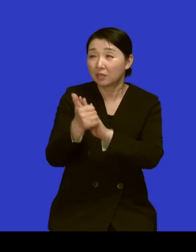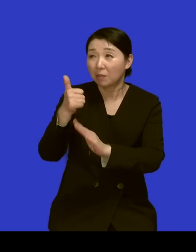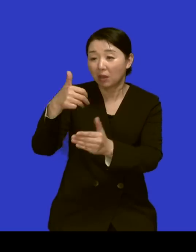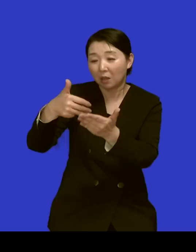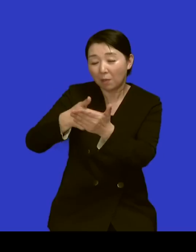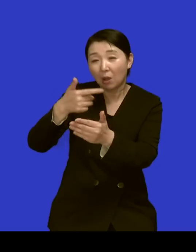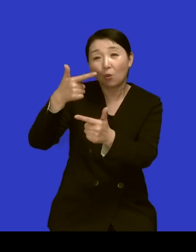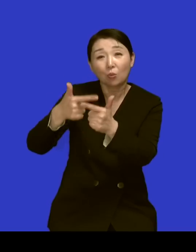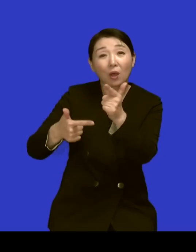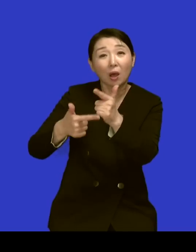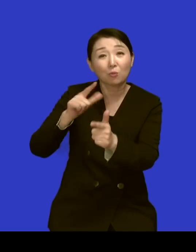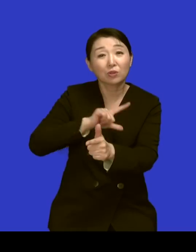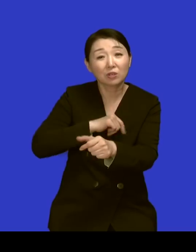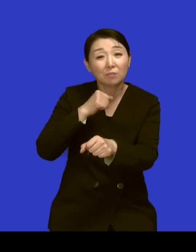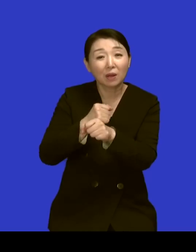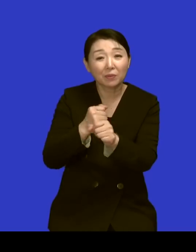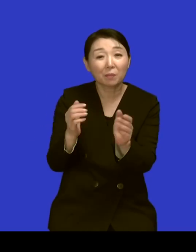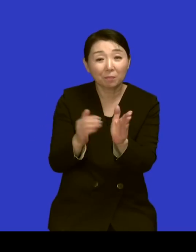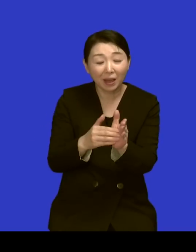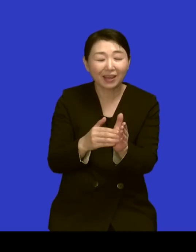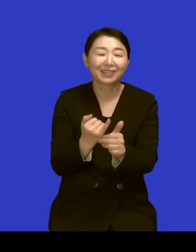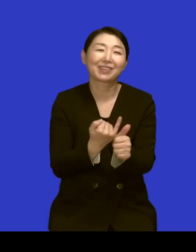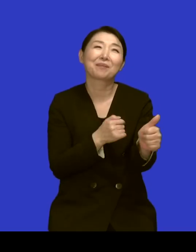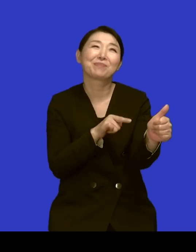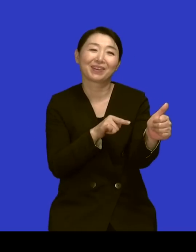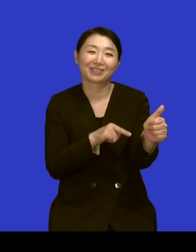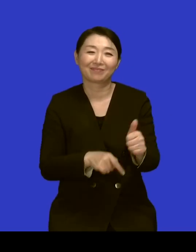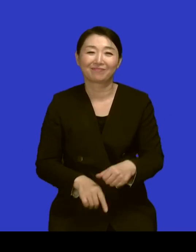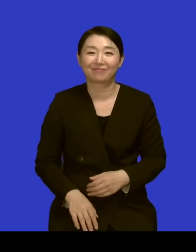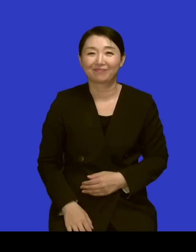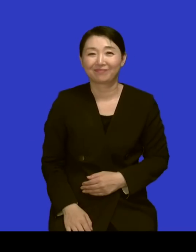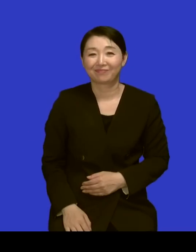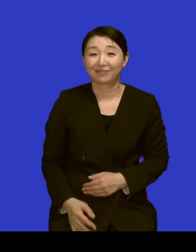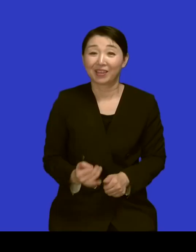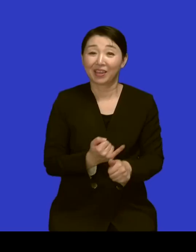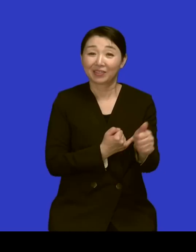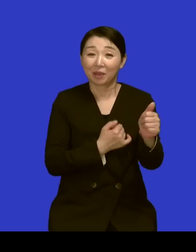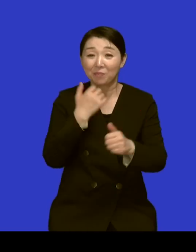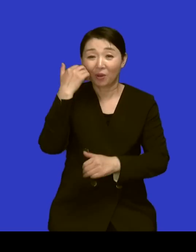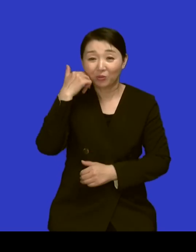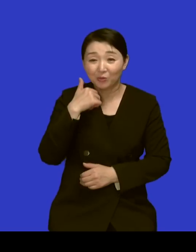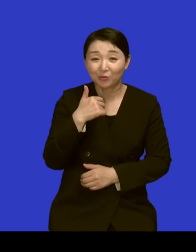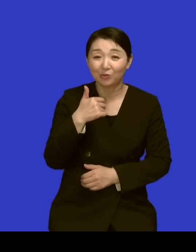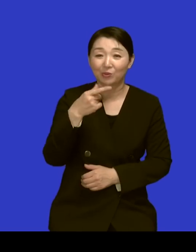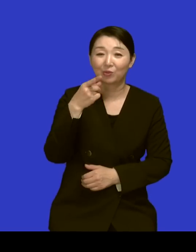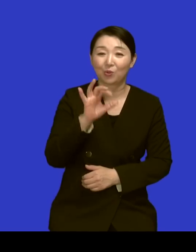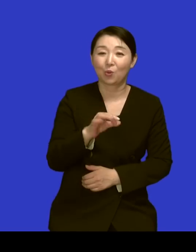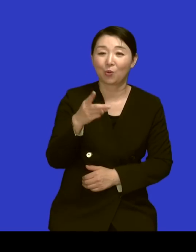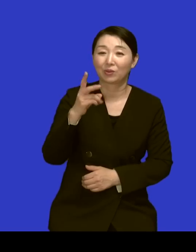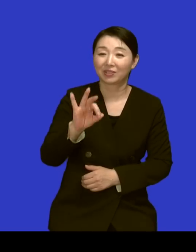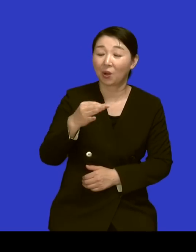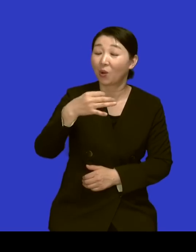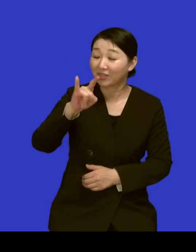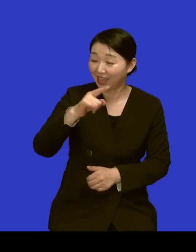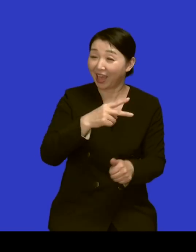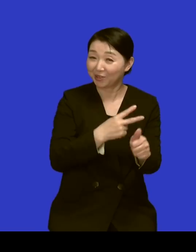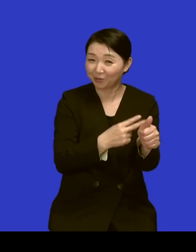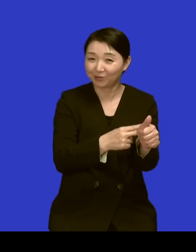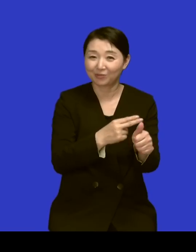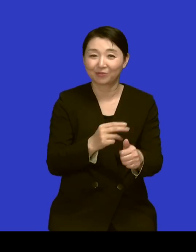희망의 망고나무 남편이 남편이 남편이 홍성태 교수님이시죠 네네 네 유명한 교수님 네 그래서 저희